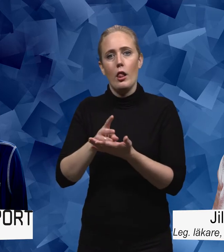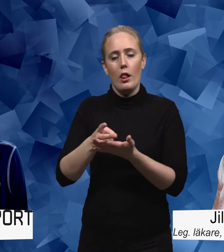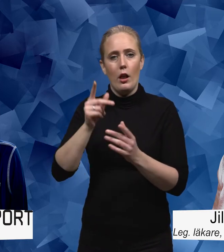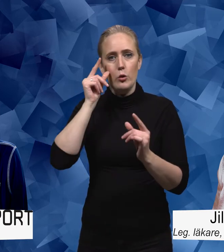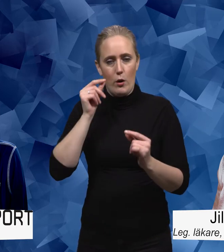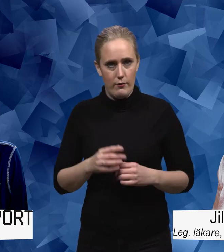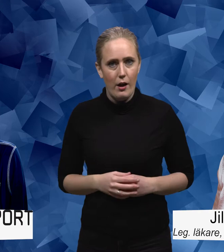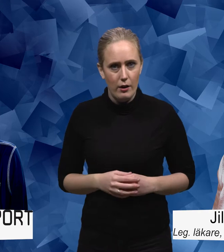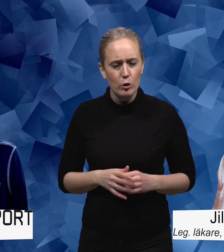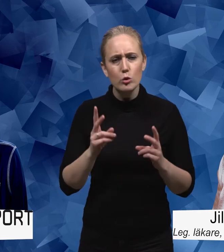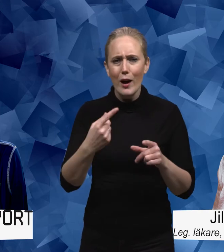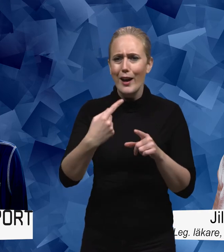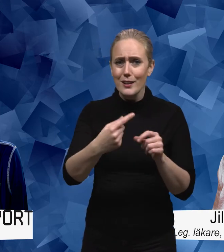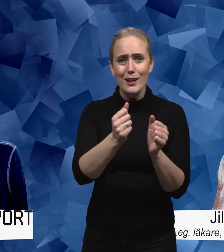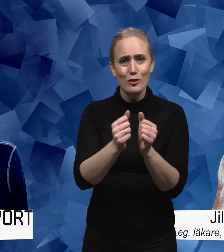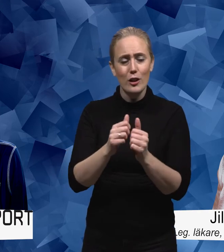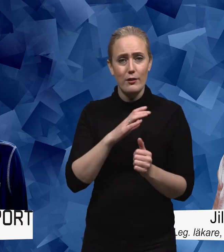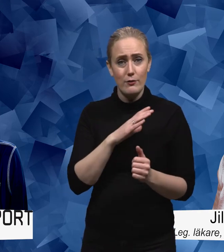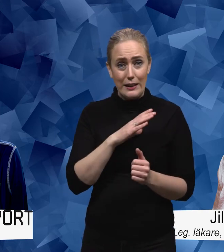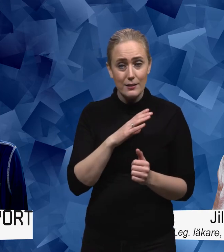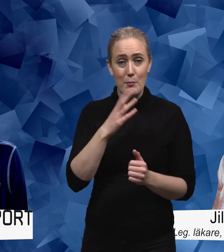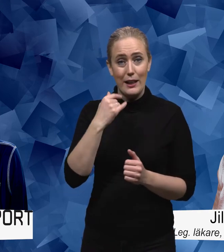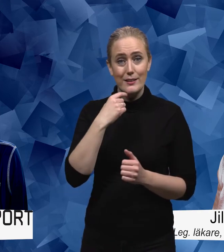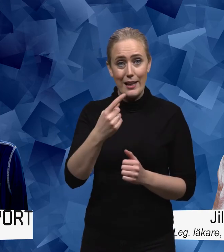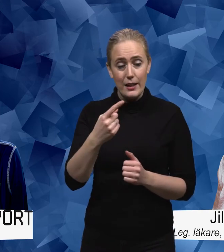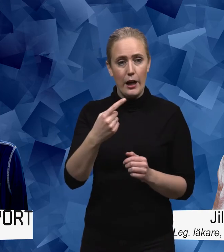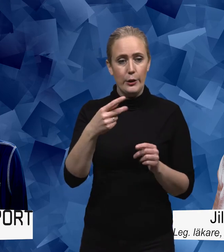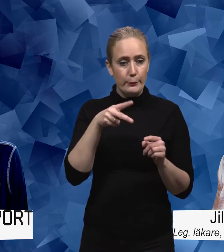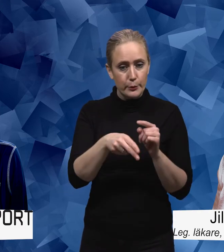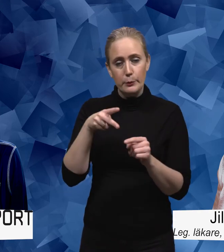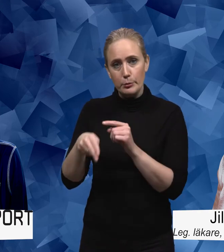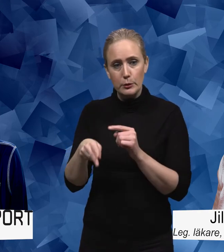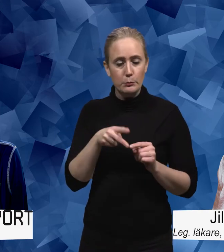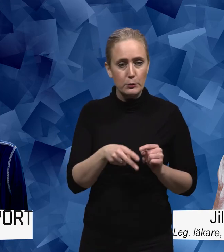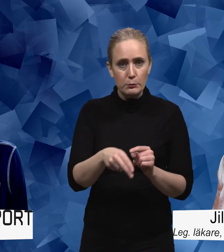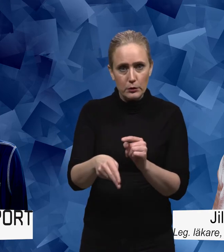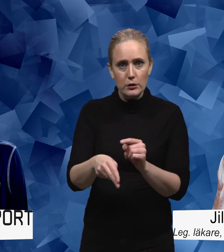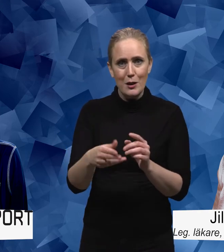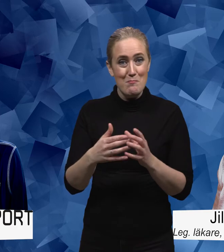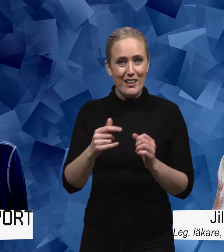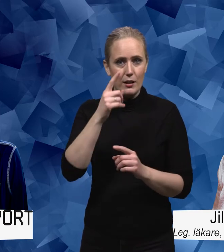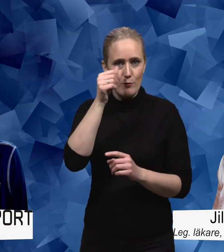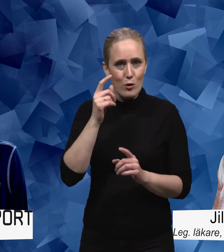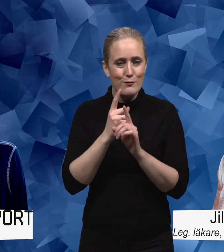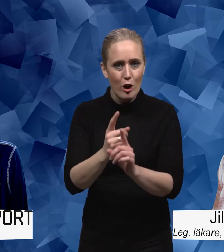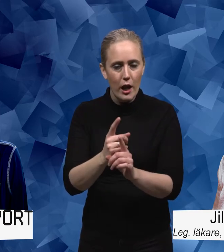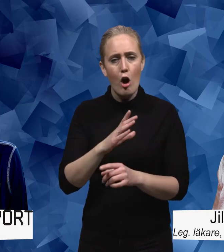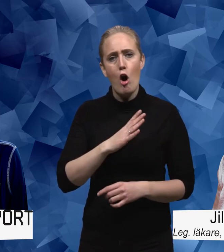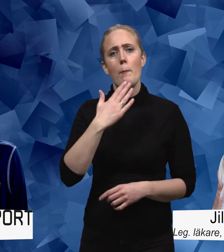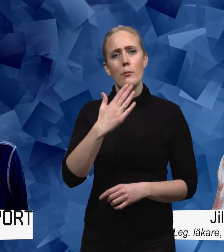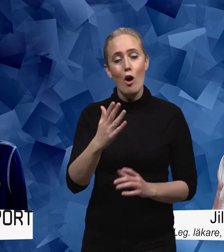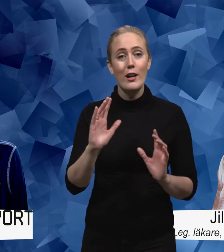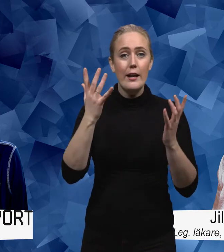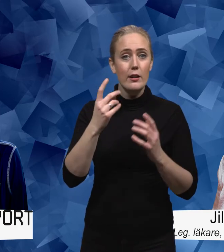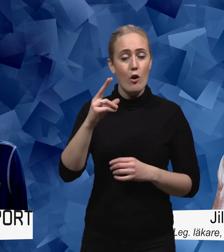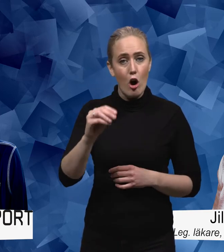Och då är det sådana enkla saker att säga men kanske inte att göra men att ge råd om att ha goda levnadsvanor att ha